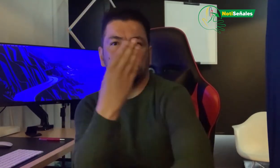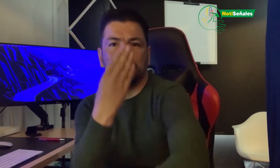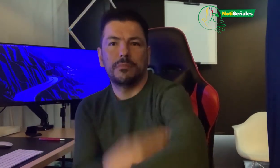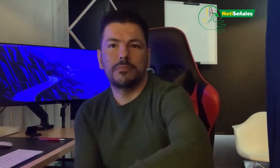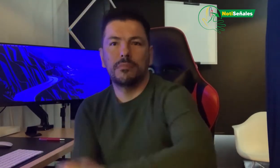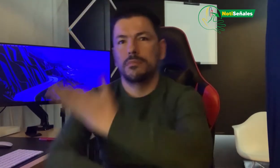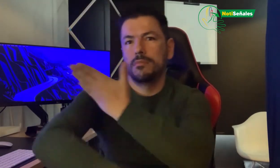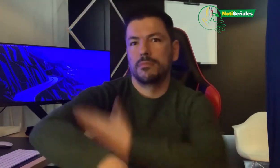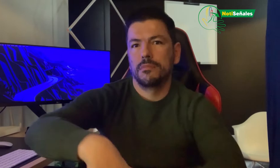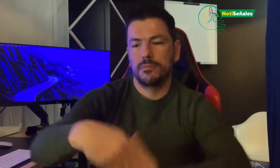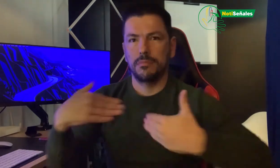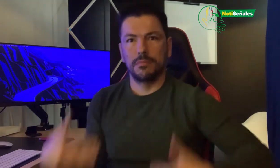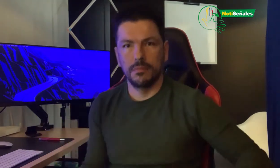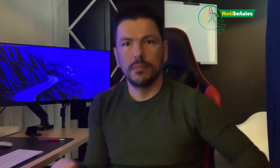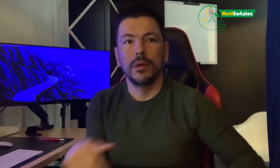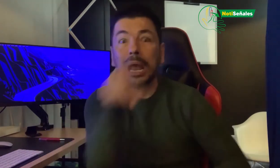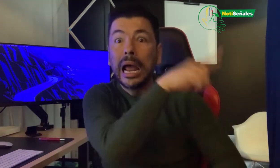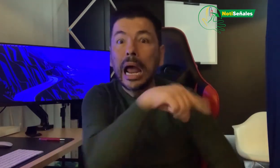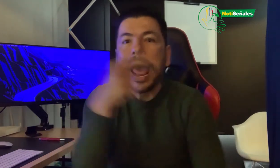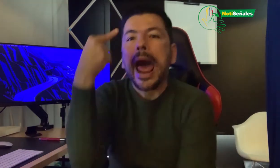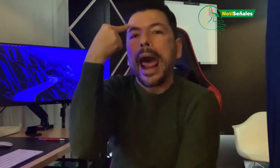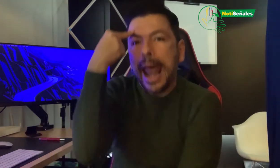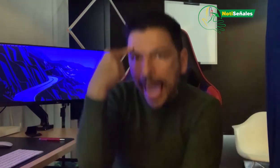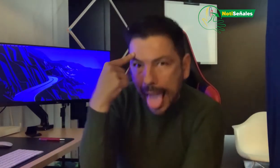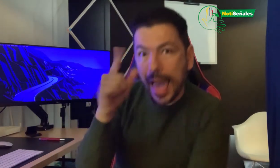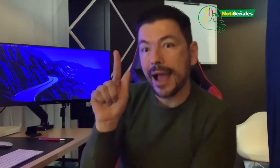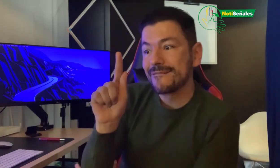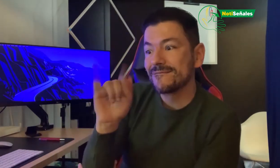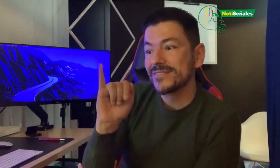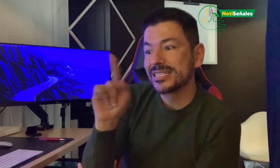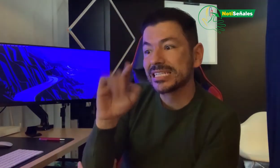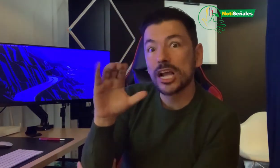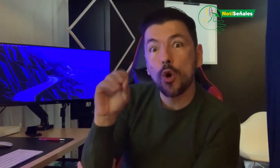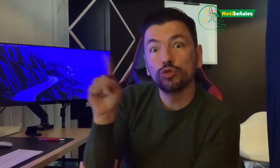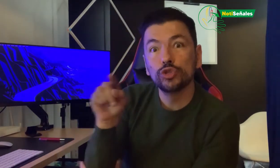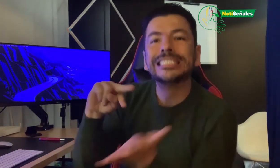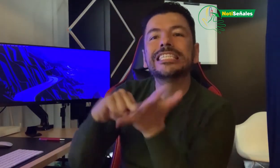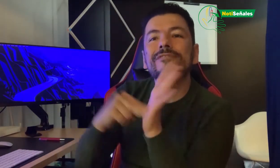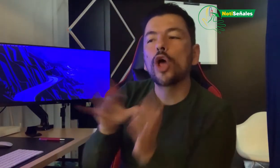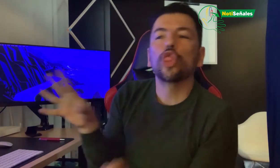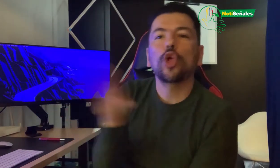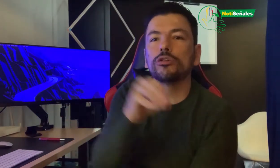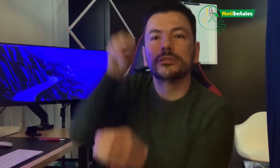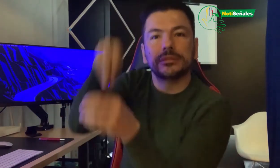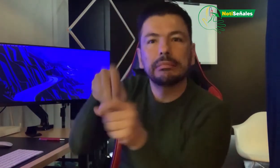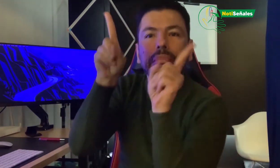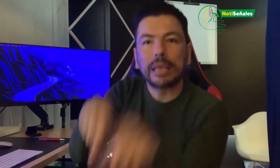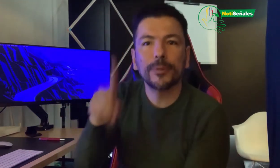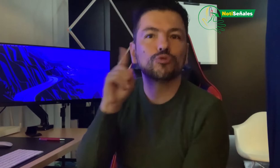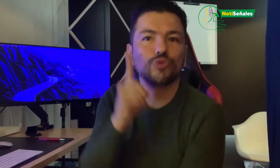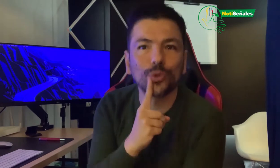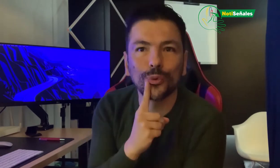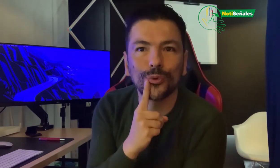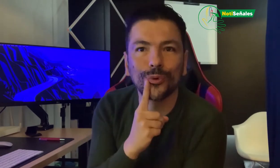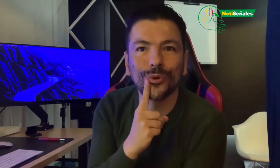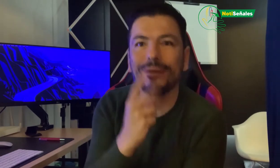solo como problemas de extremidades, pero ellos creen que todas las discapacidades están allí, como sordos, ciegos, etc.